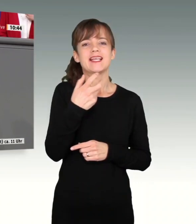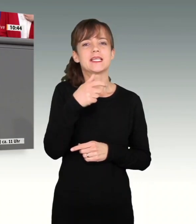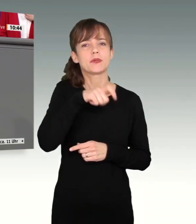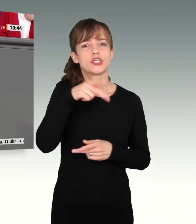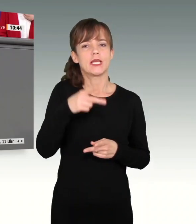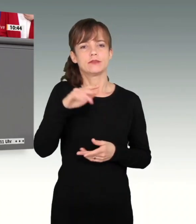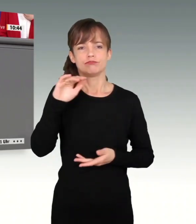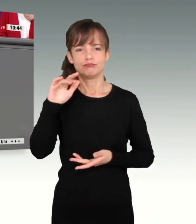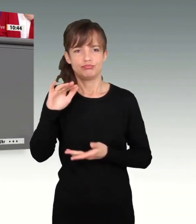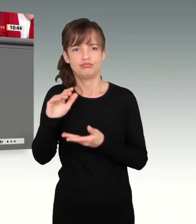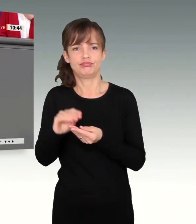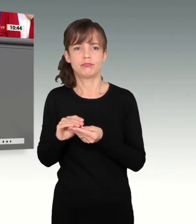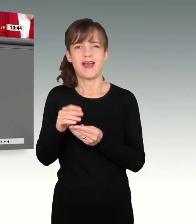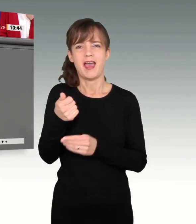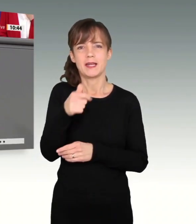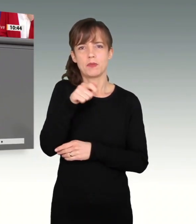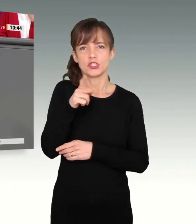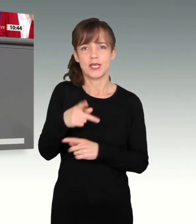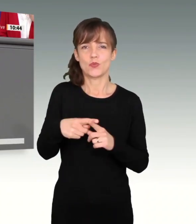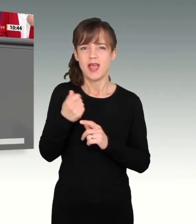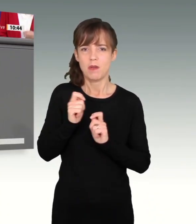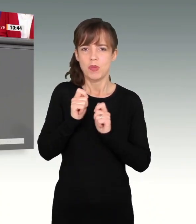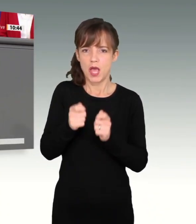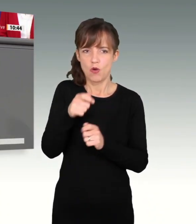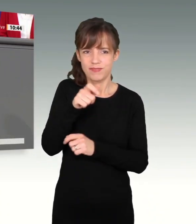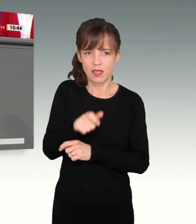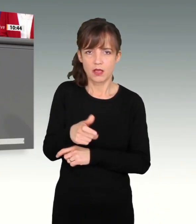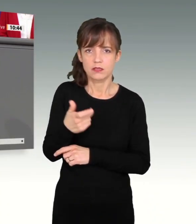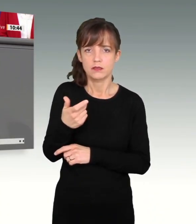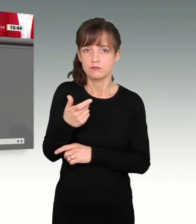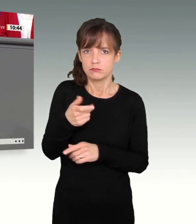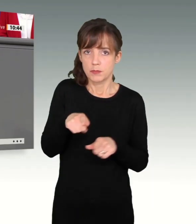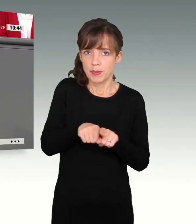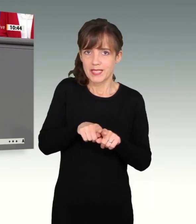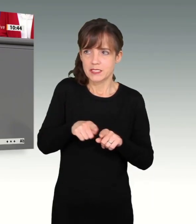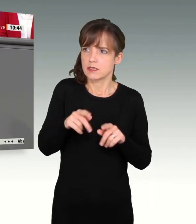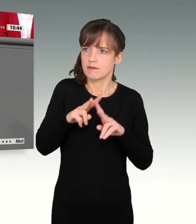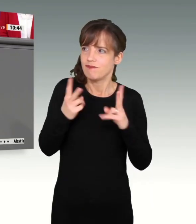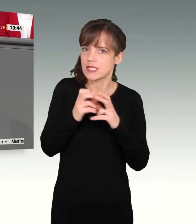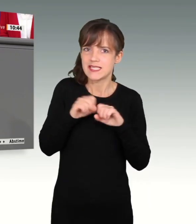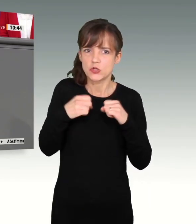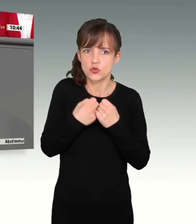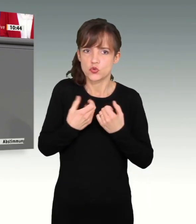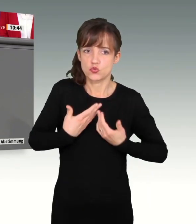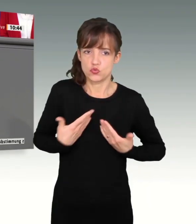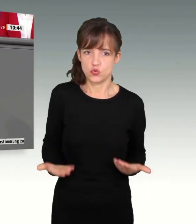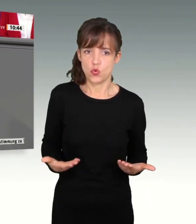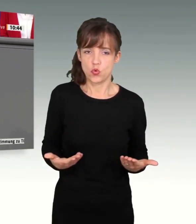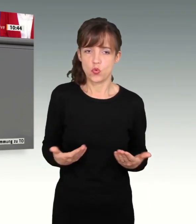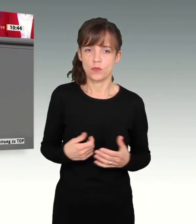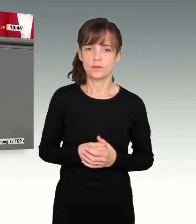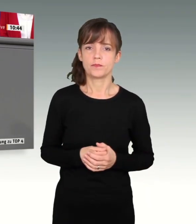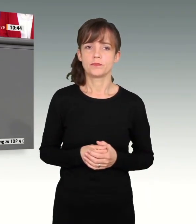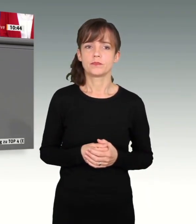und einen einzigen Beauftragten wird der weltweiten Lage nicht gerecht. Eine klare Kante über